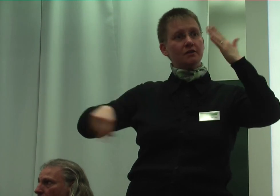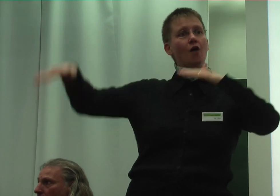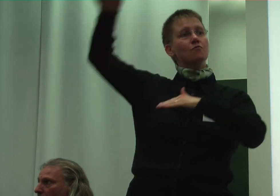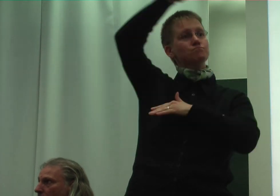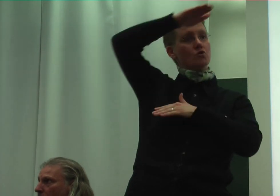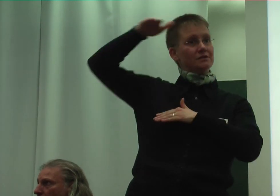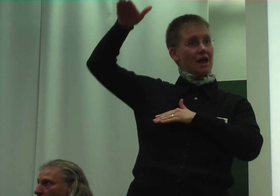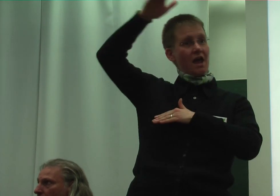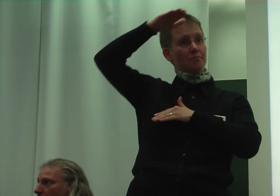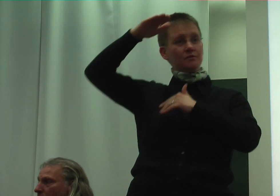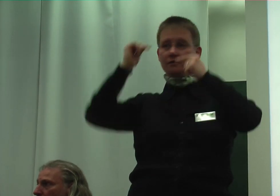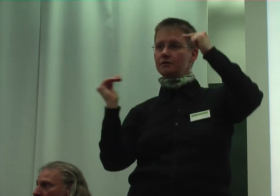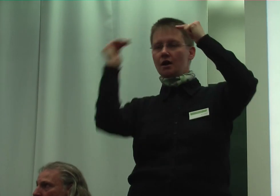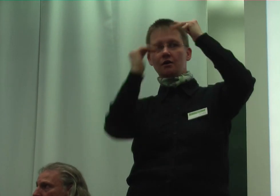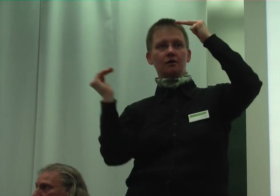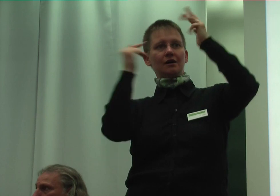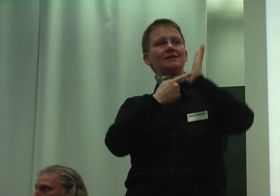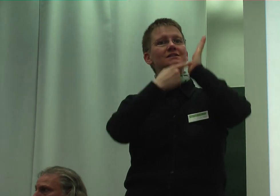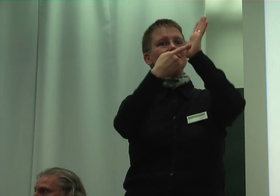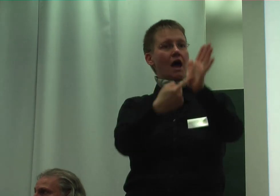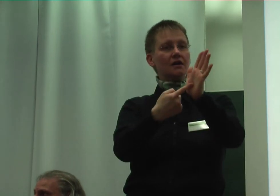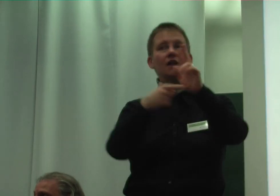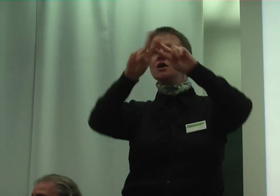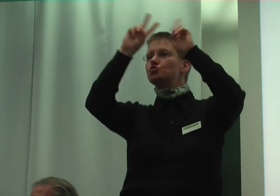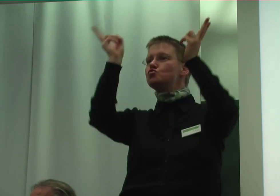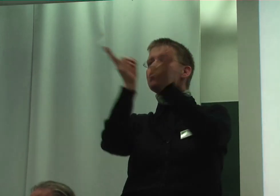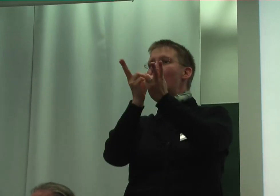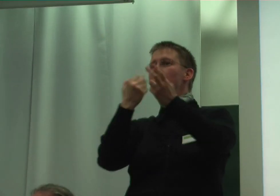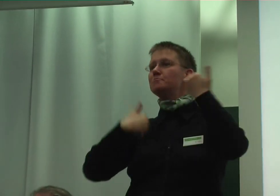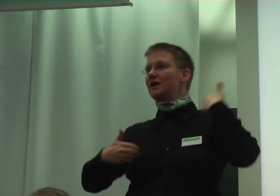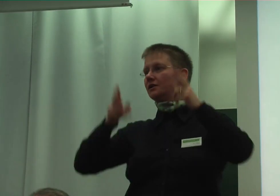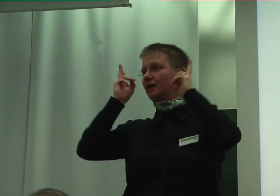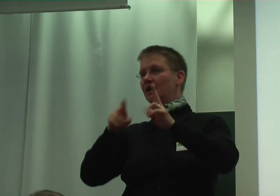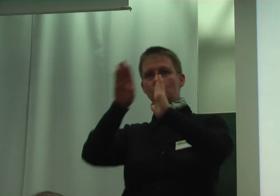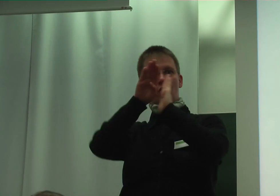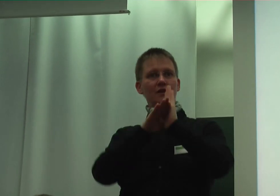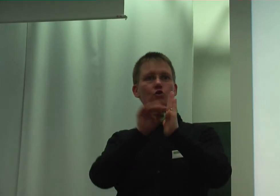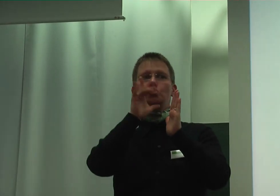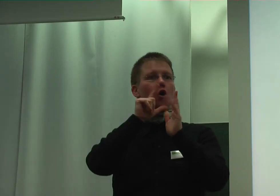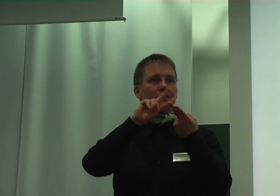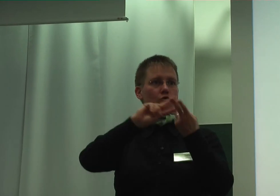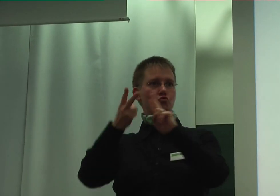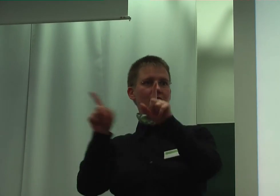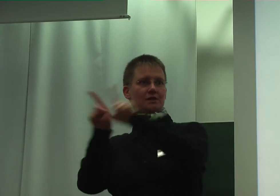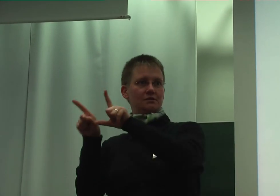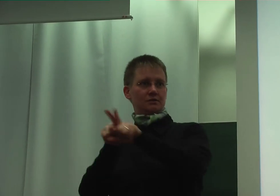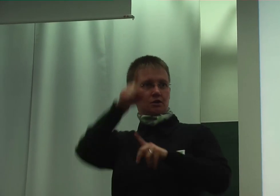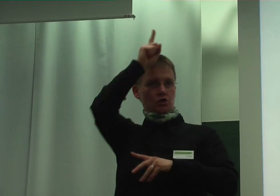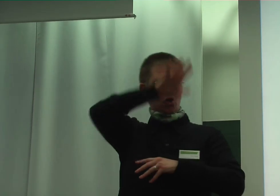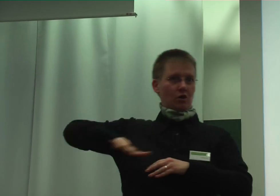aufzeigen, wo UN-Behindernrechtskonvention noch nicht umgesetzt worden ist.